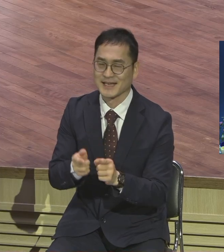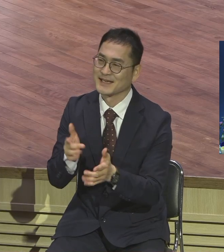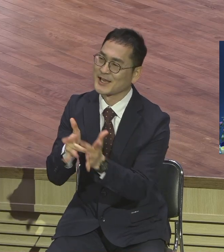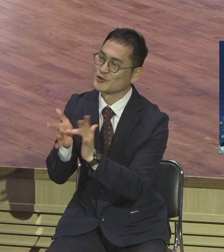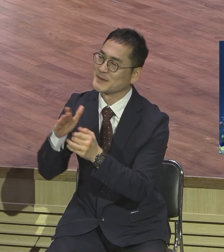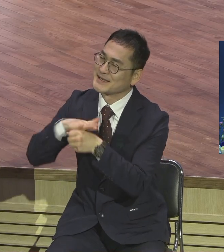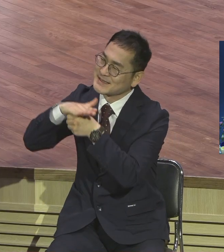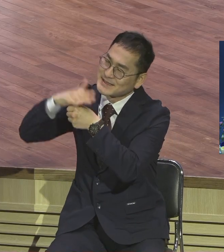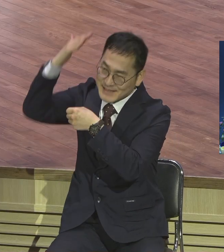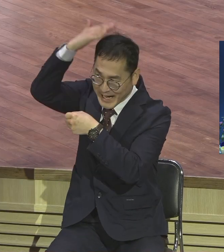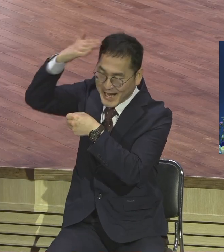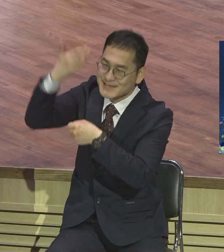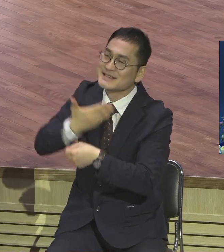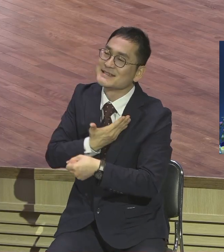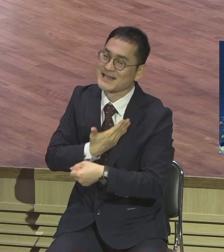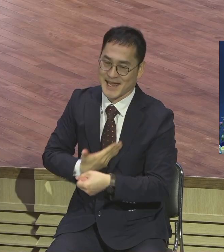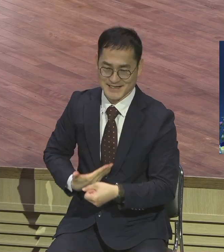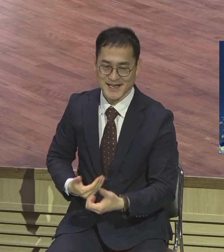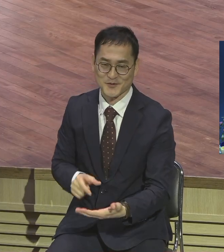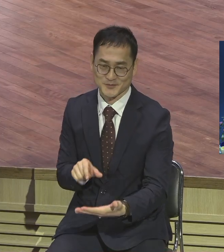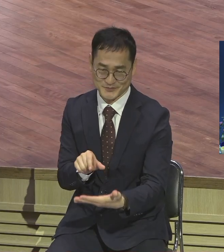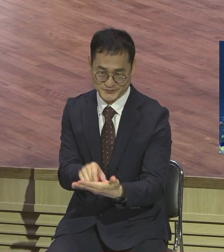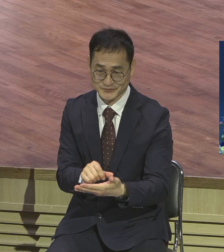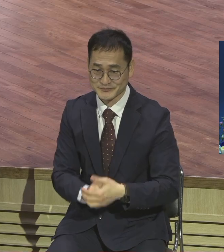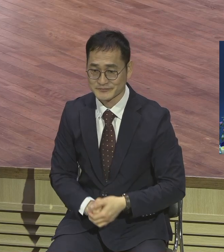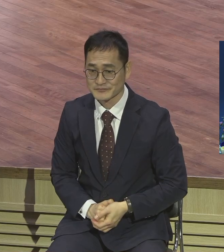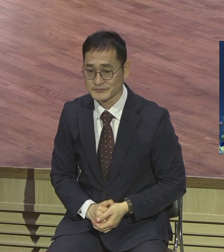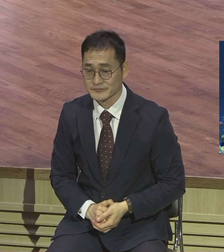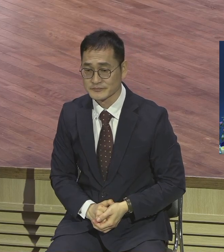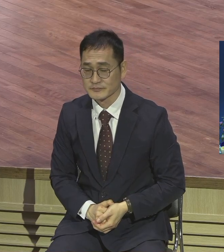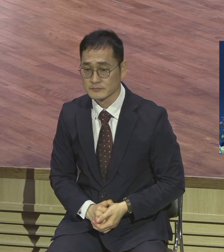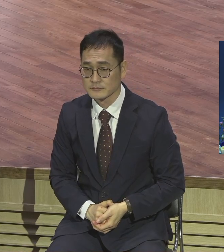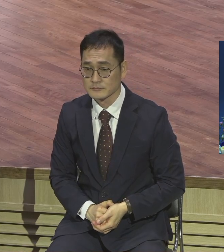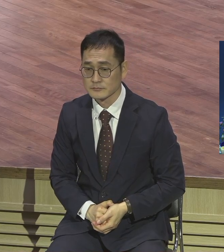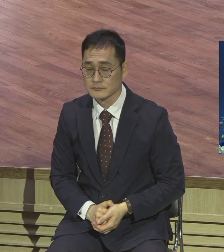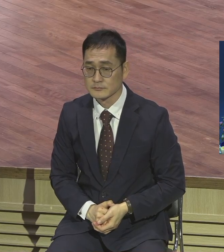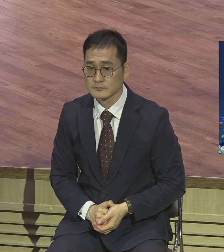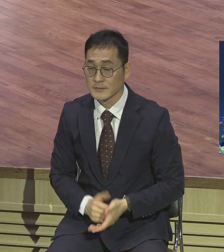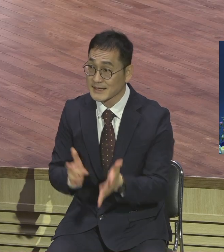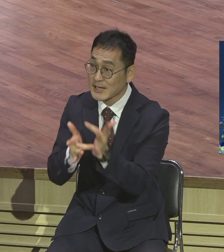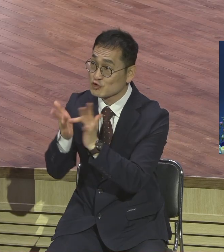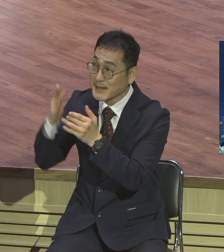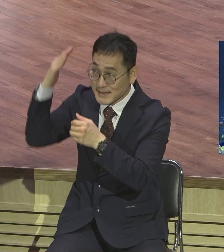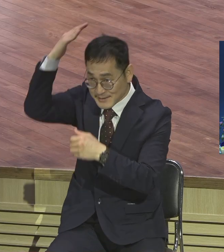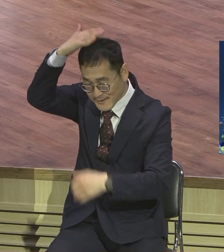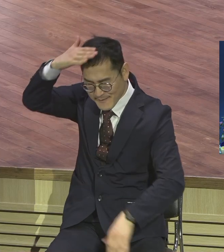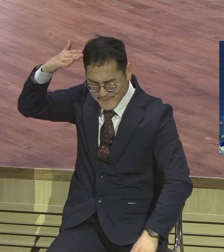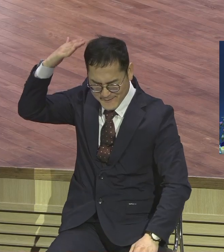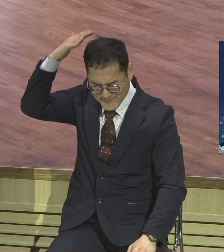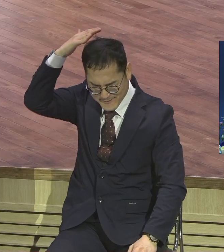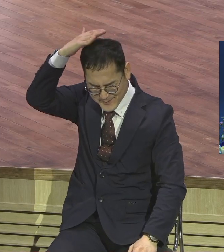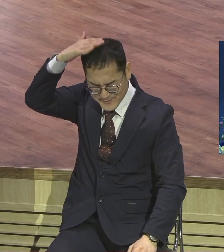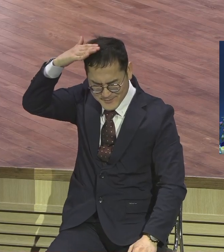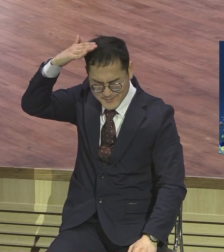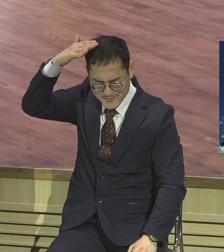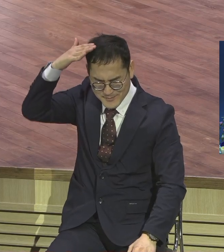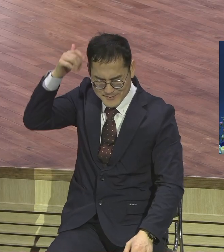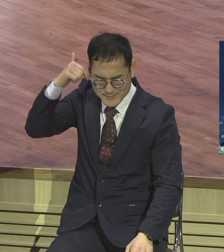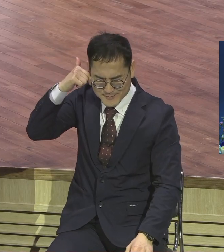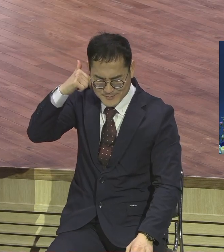제자 이렇게 표현했습니다 요한은 이렇게 예수님의 사랑을 풍성히 느끼고 제자이기를 그렸어요